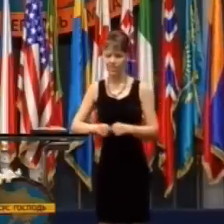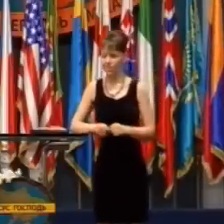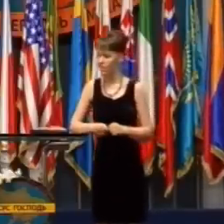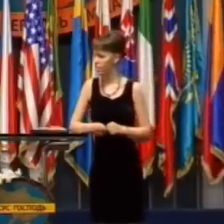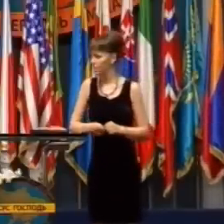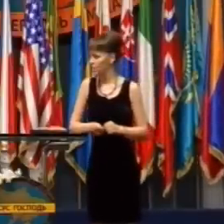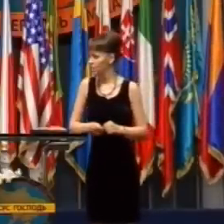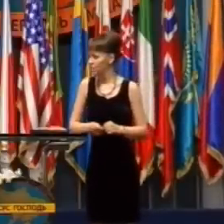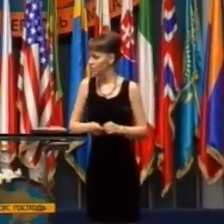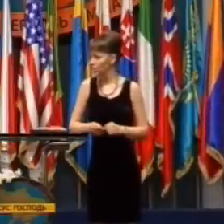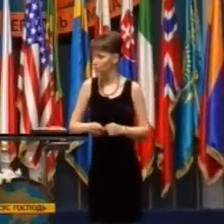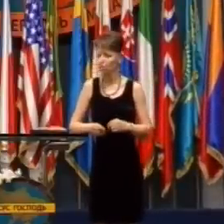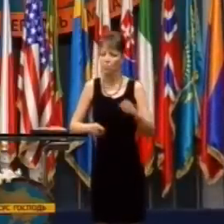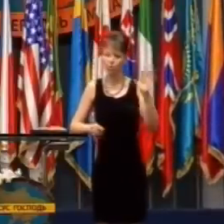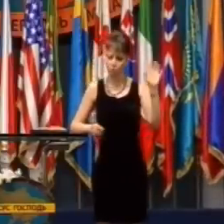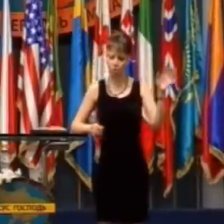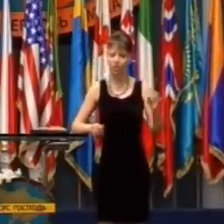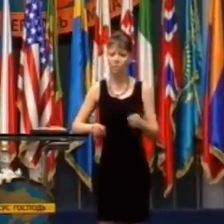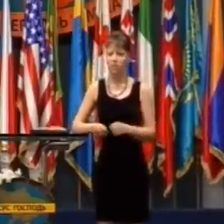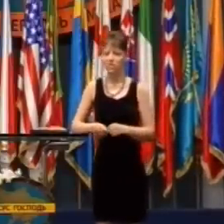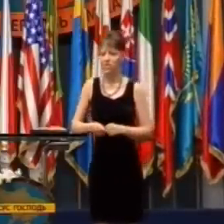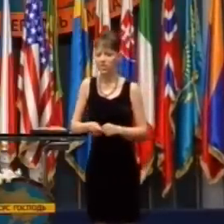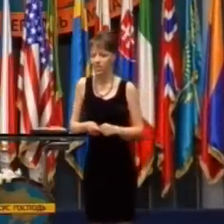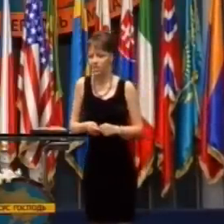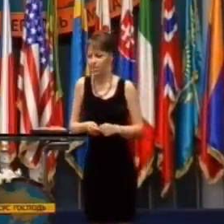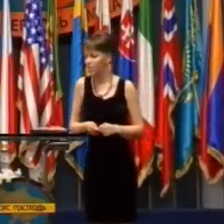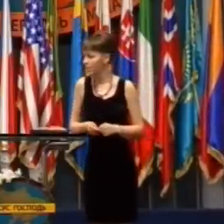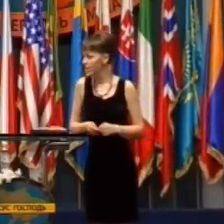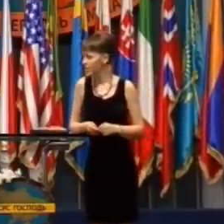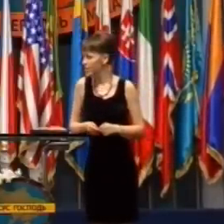vidieku, nie vždy, ale väčšinou.